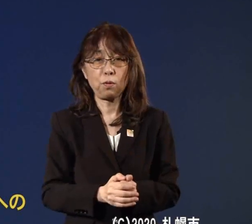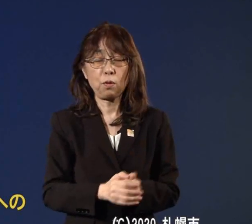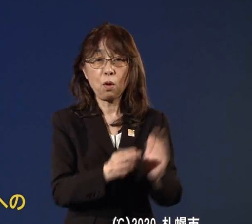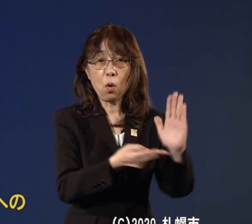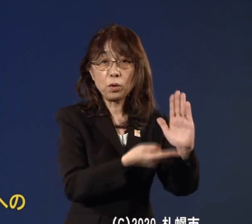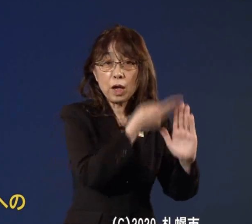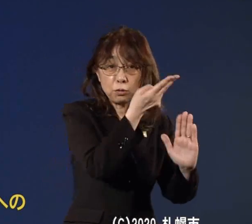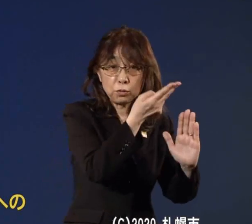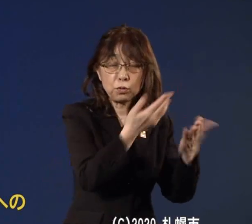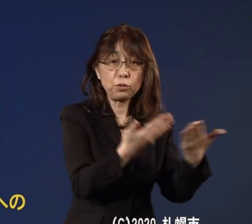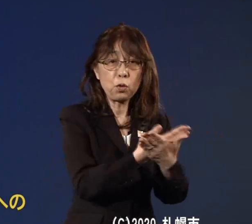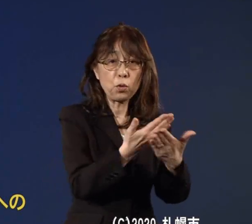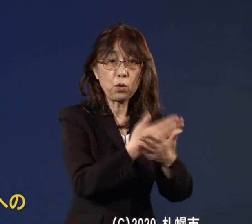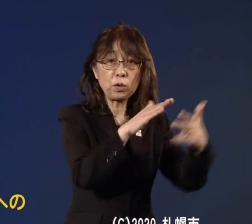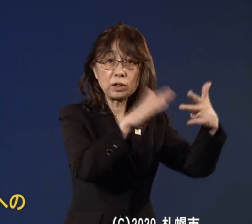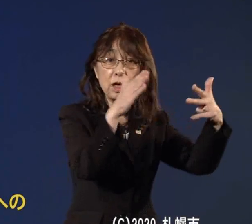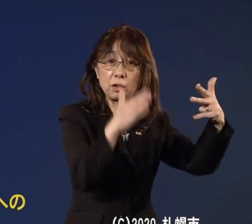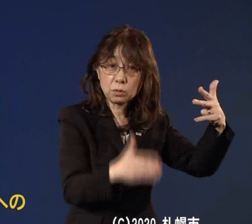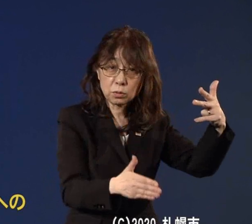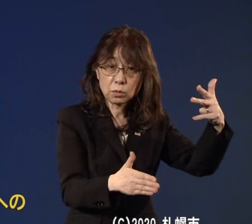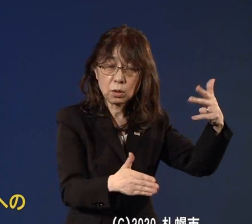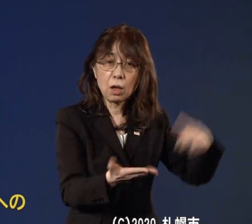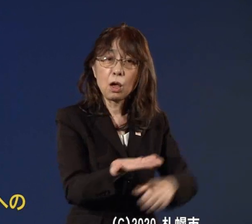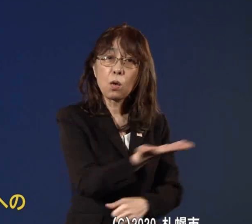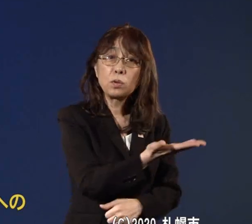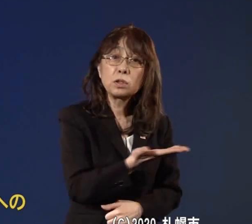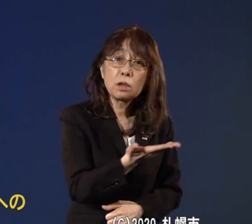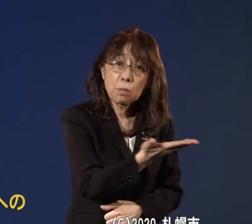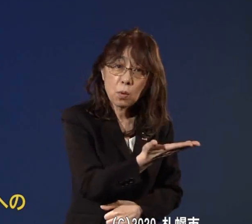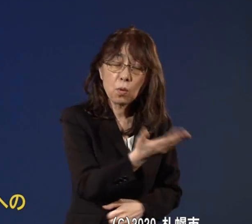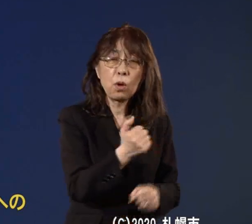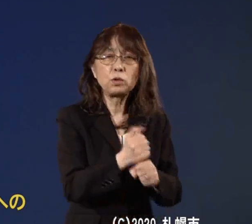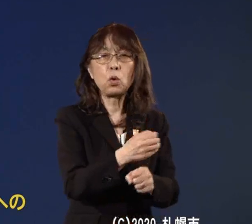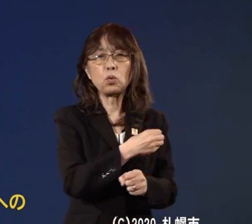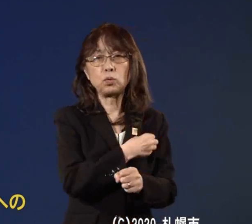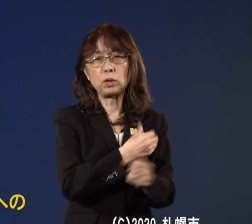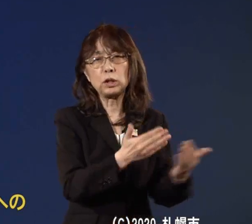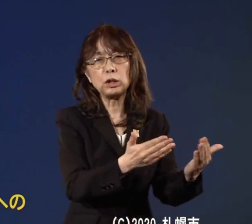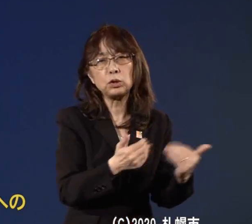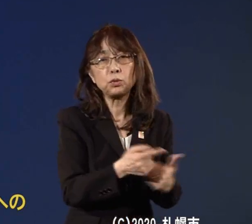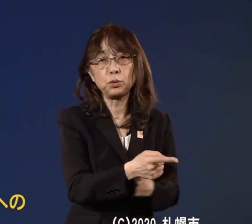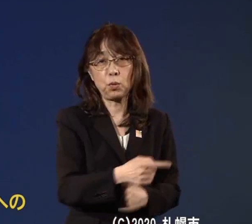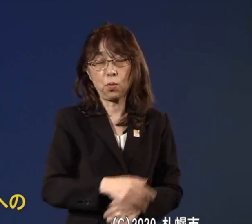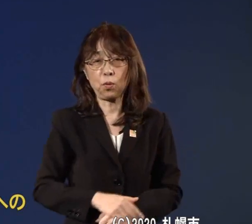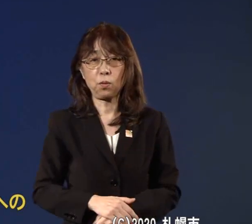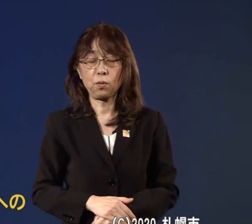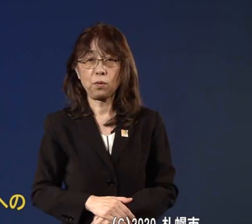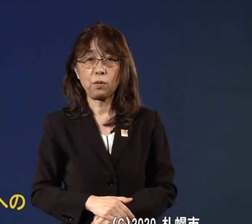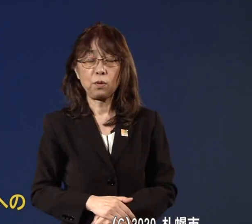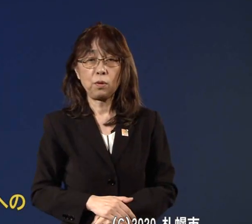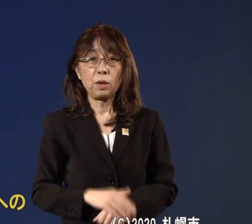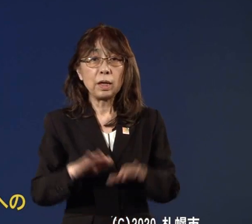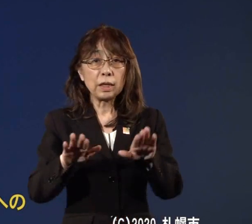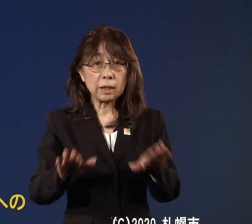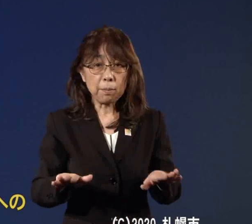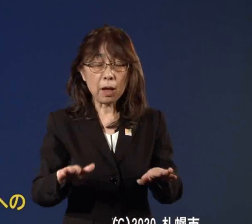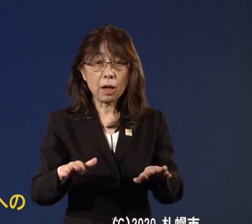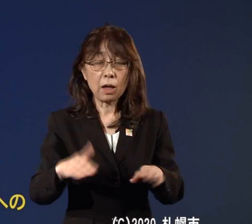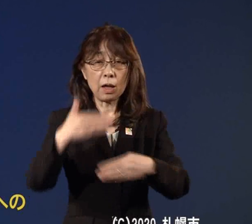施設こちらにも職員も必要になってきます現在の市役所の各